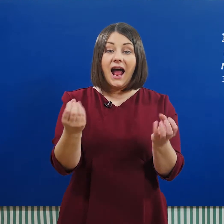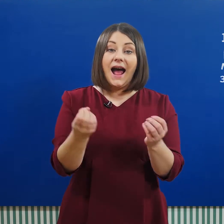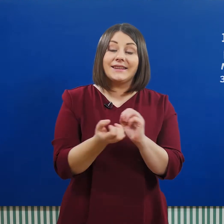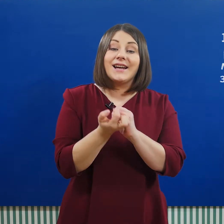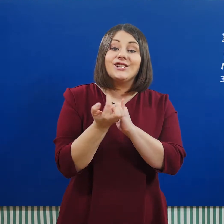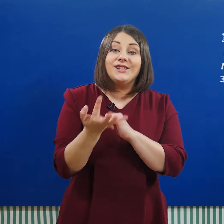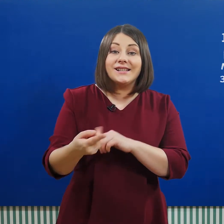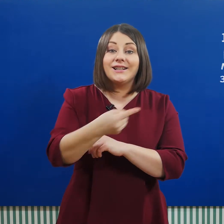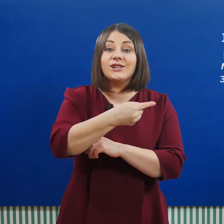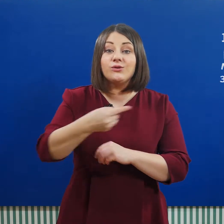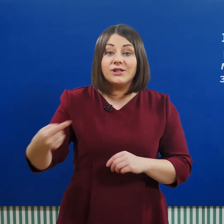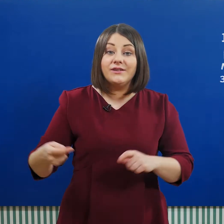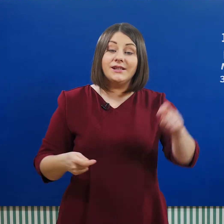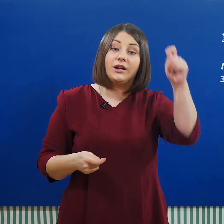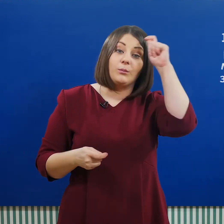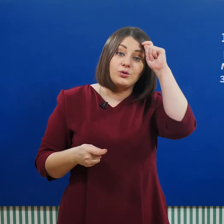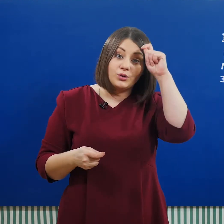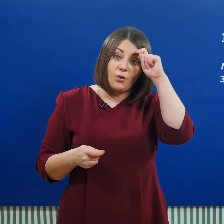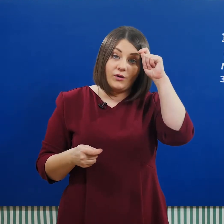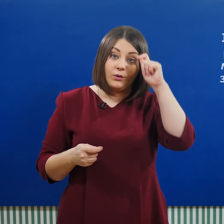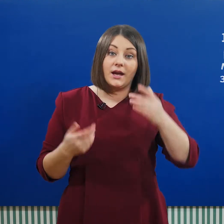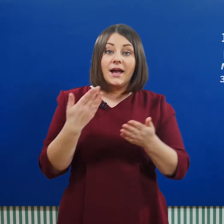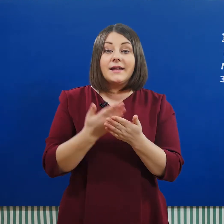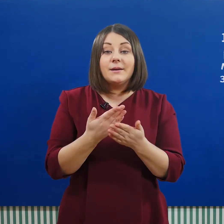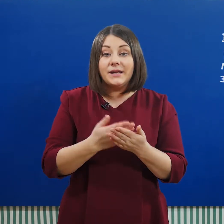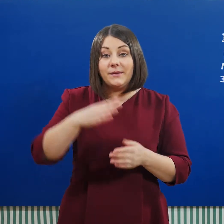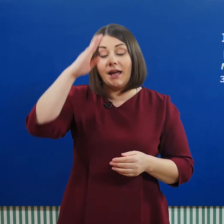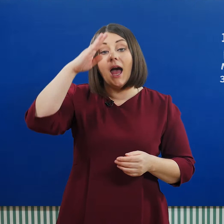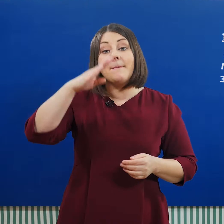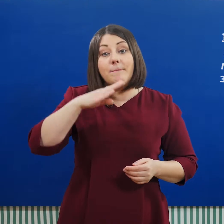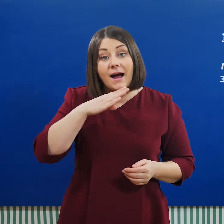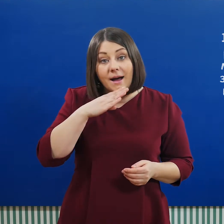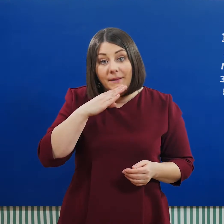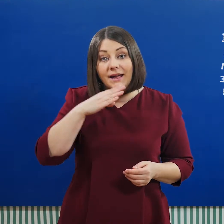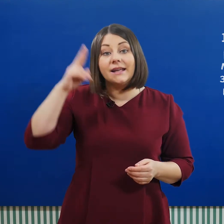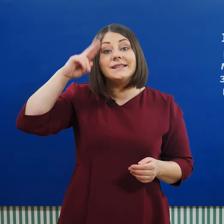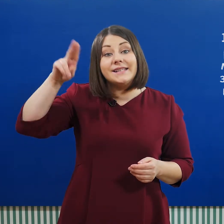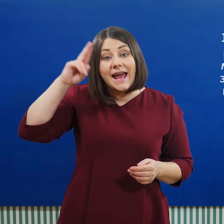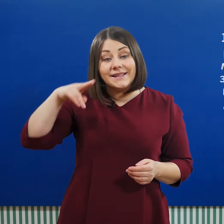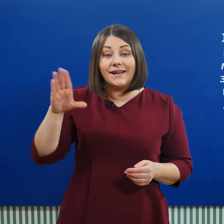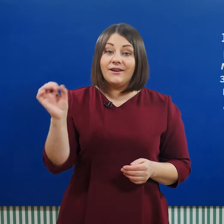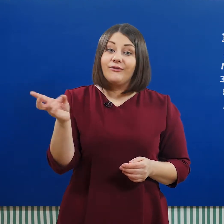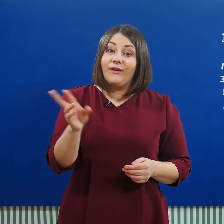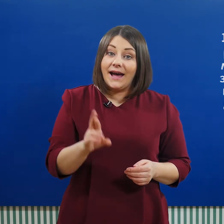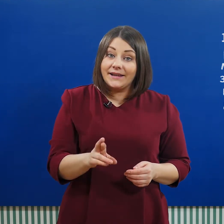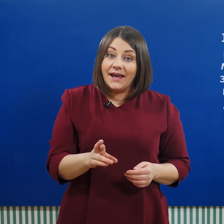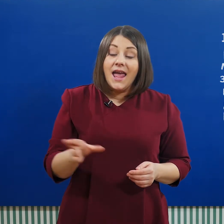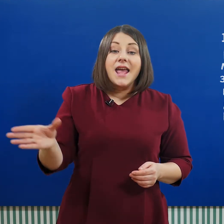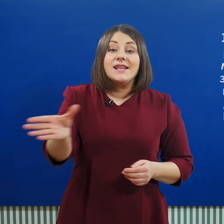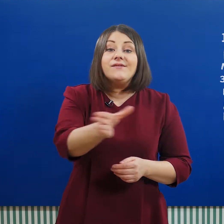а также несколько существительных мужского рода, например, «папа», «дядя», «ваня» и